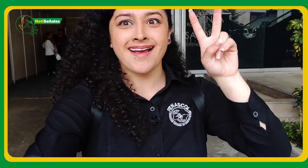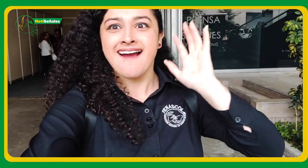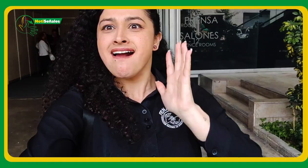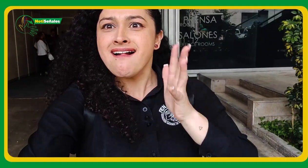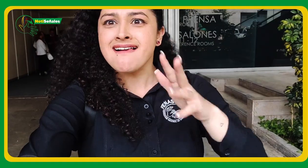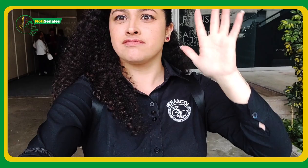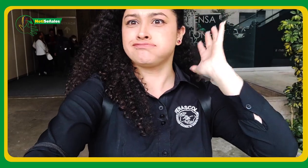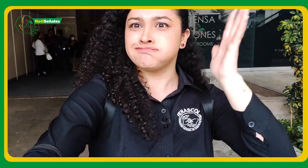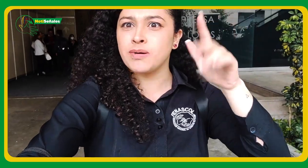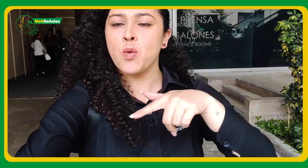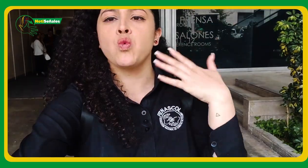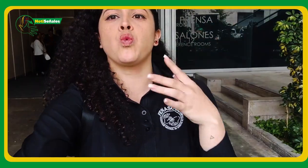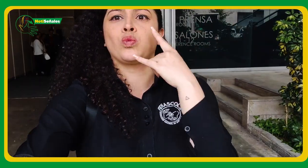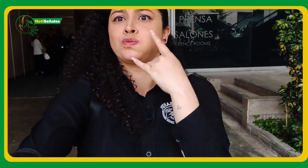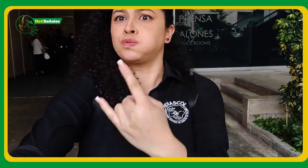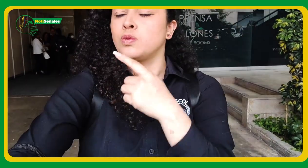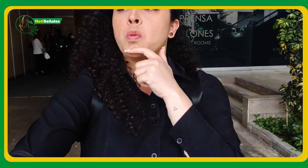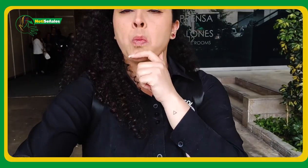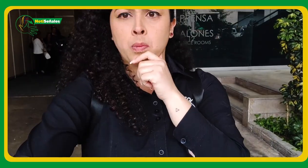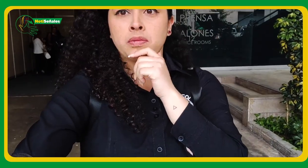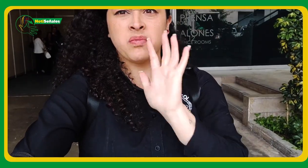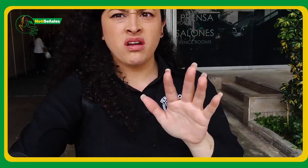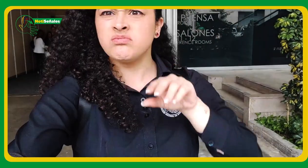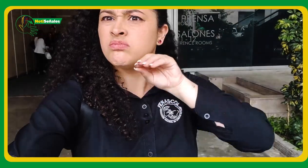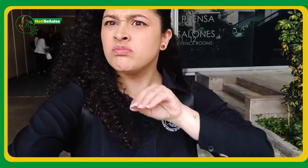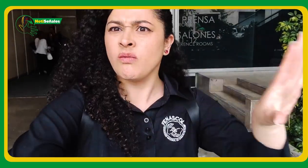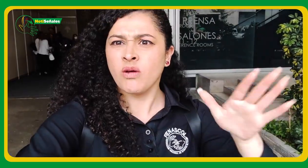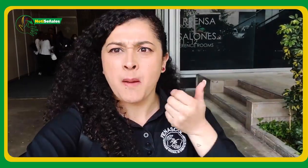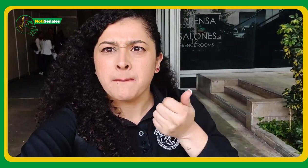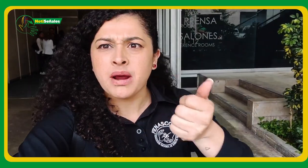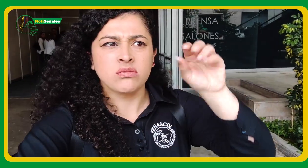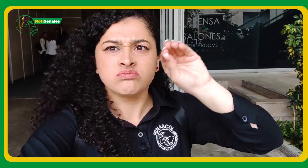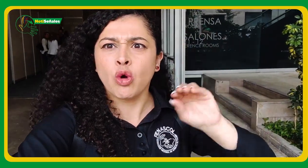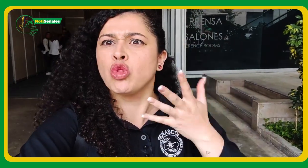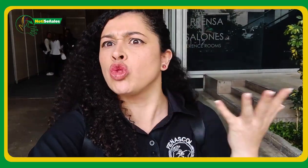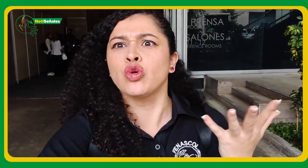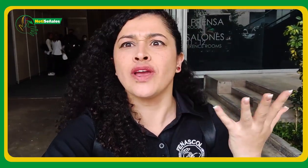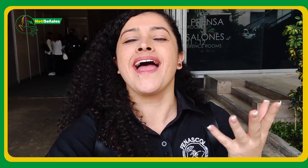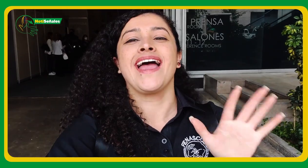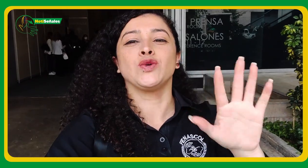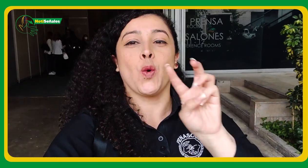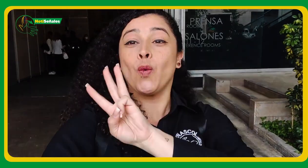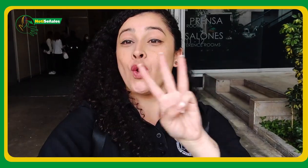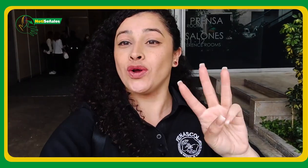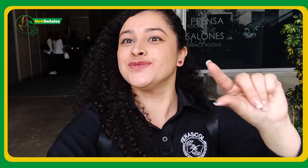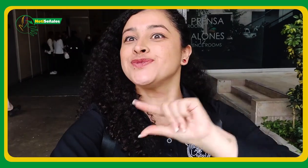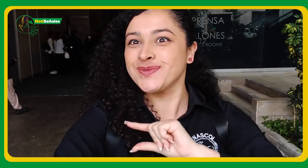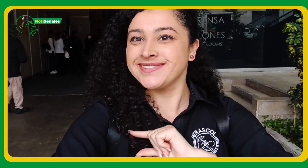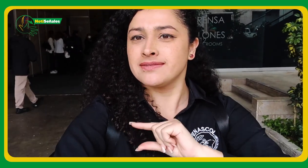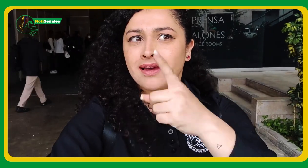Si vieron, fue una conferencia de gran importancia. Si se preguntan en dónde pueden encontrar esta guía, está colgada en la